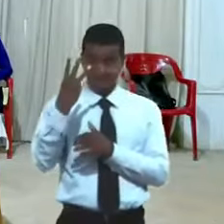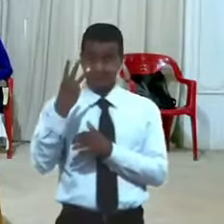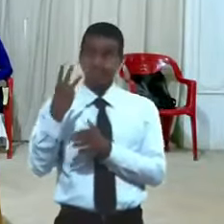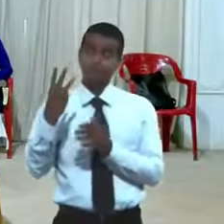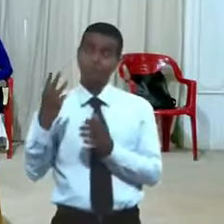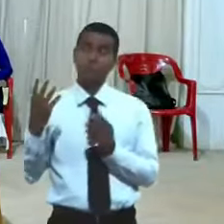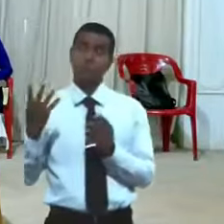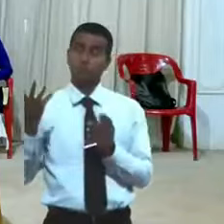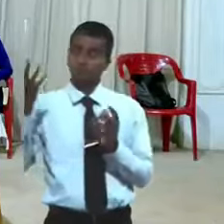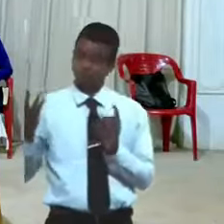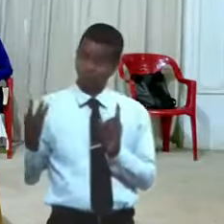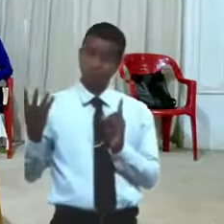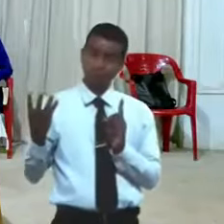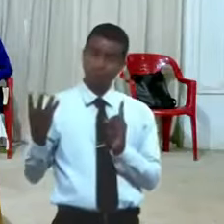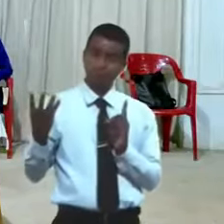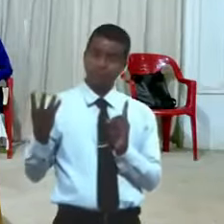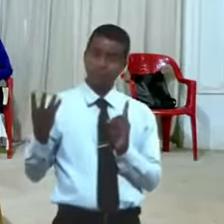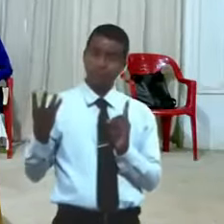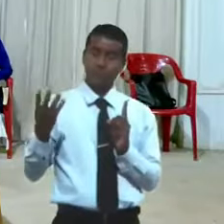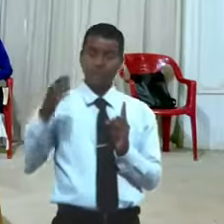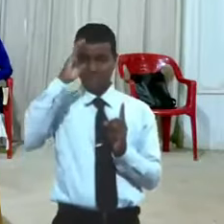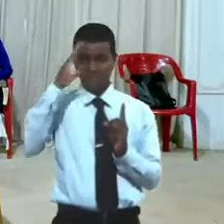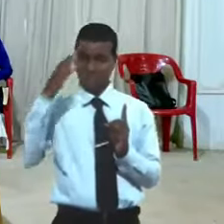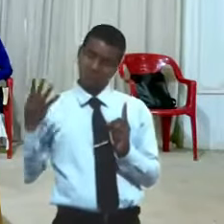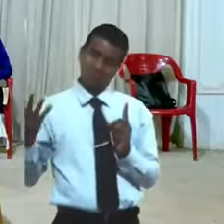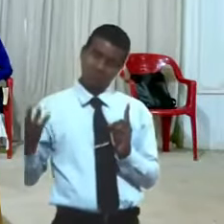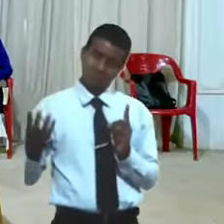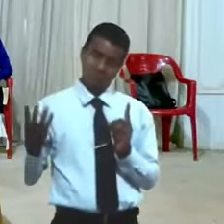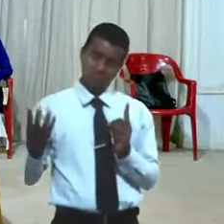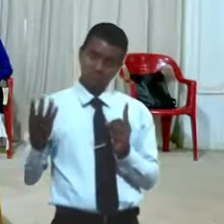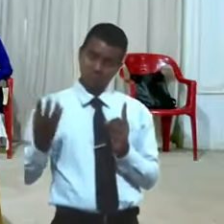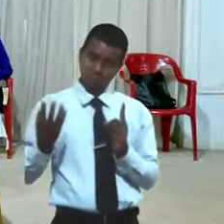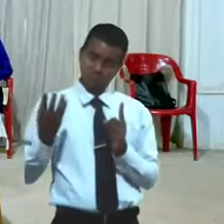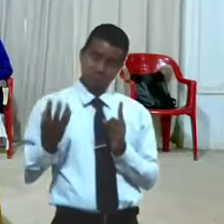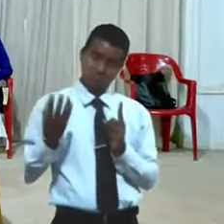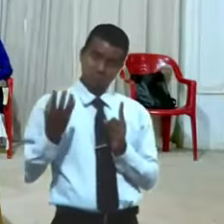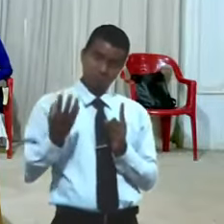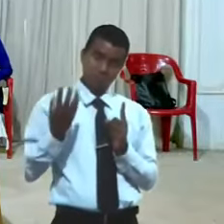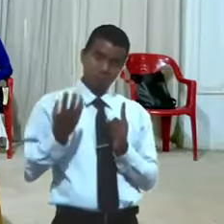esa historia está bonita segundo de Reyes